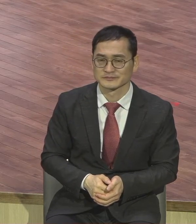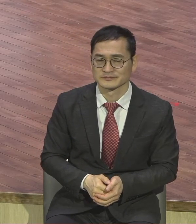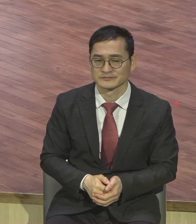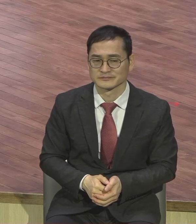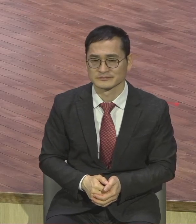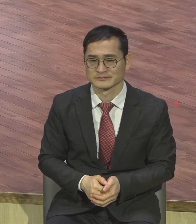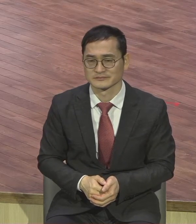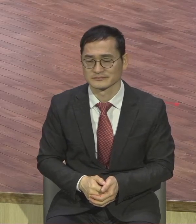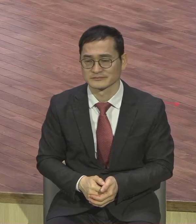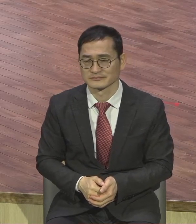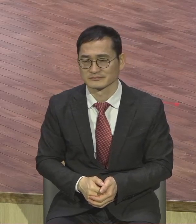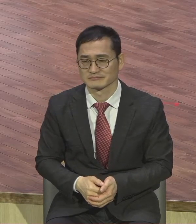놓쳐버렸어요